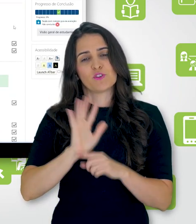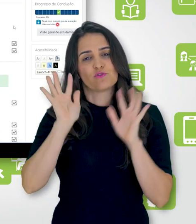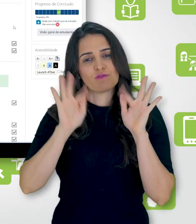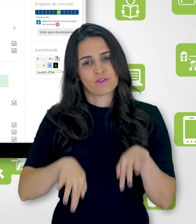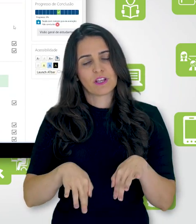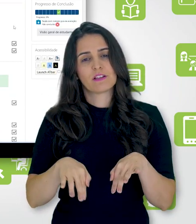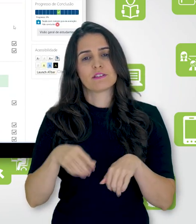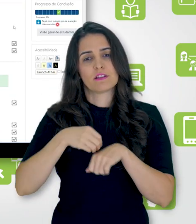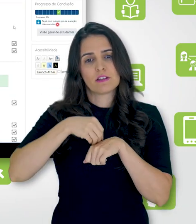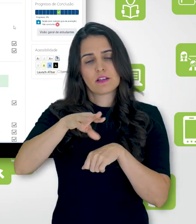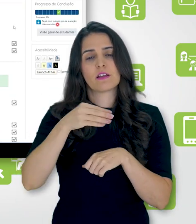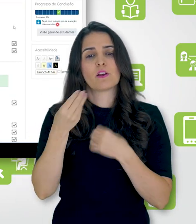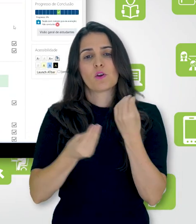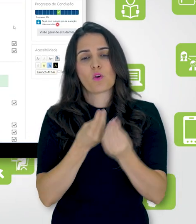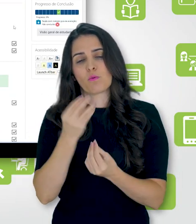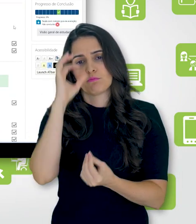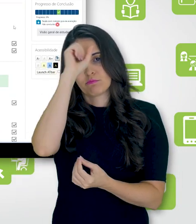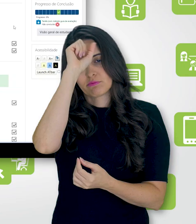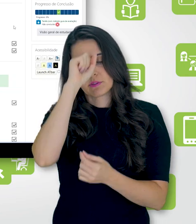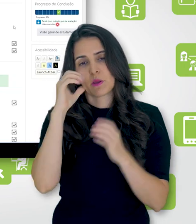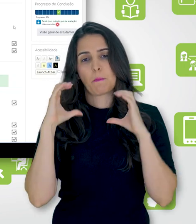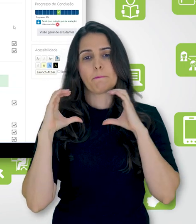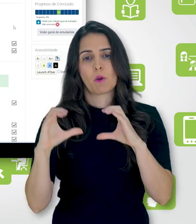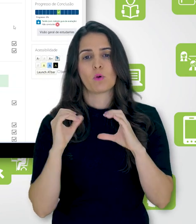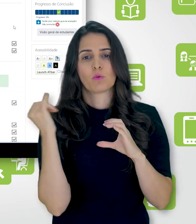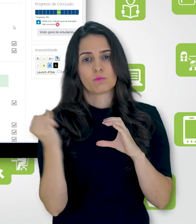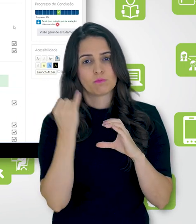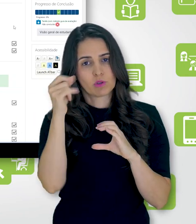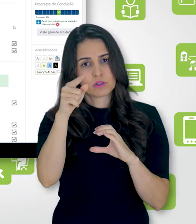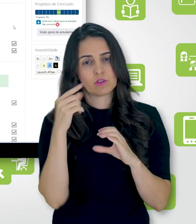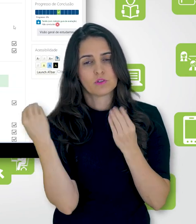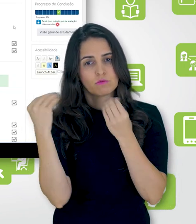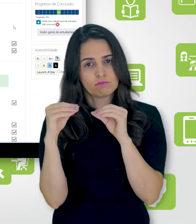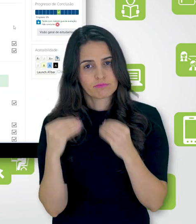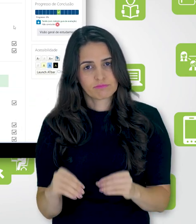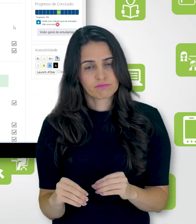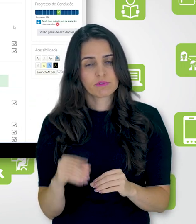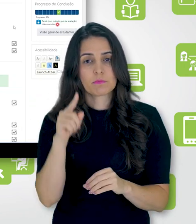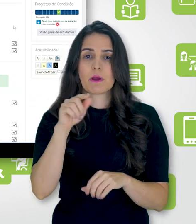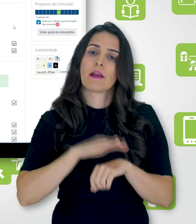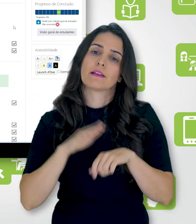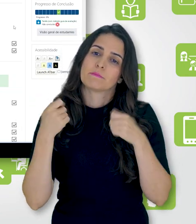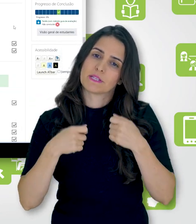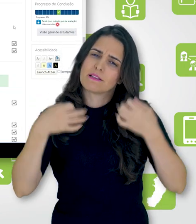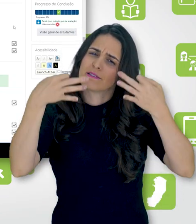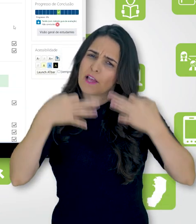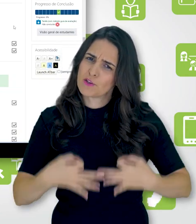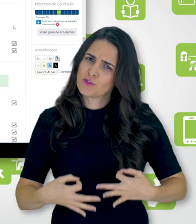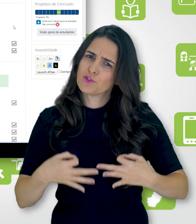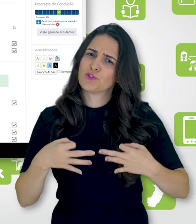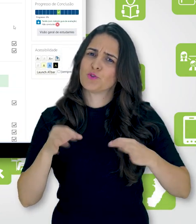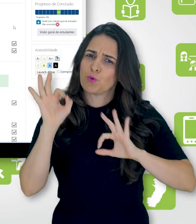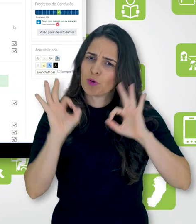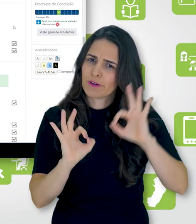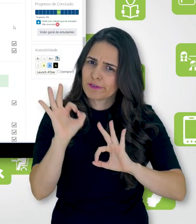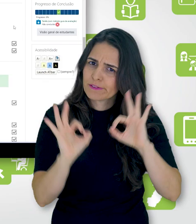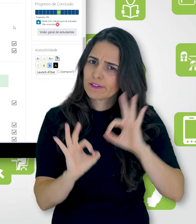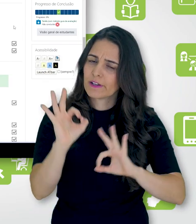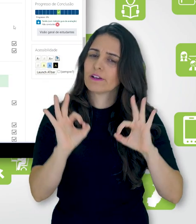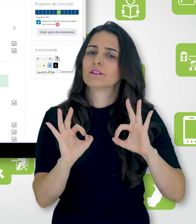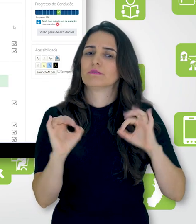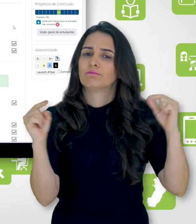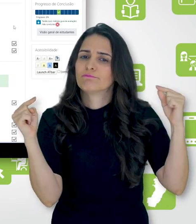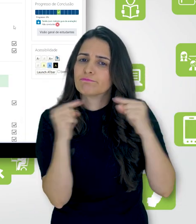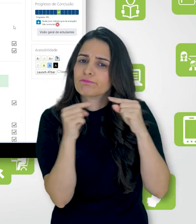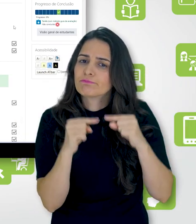sobre o progresso de conclusão. Ele é um bloco muito útil, desde que ele esteja bem configurado e alinhado